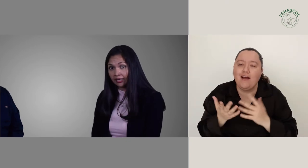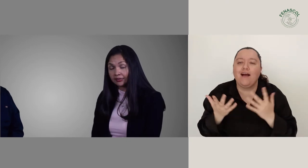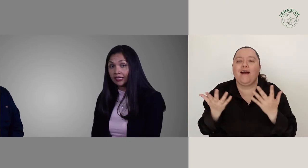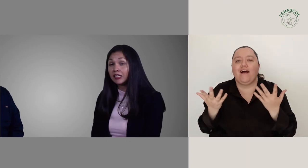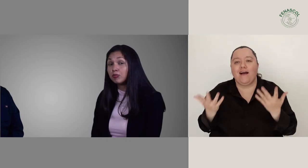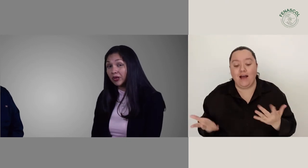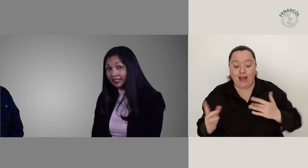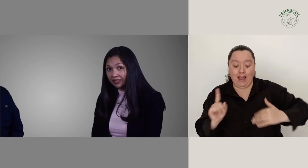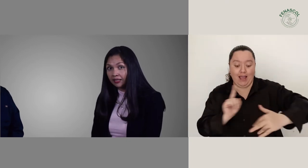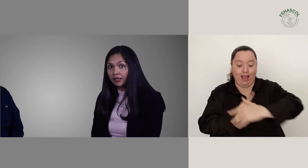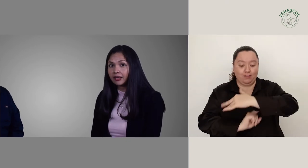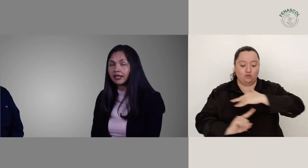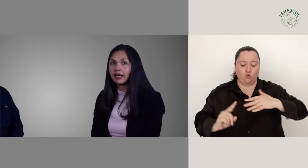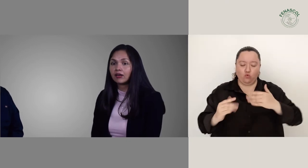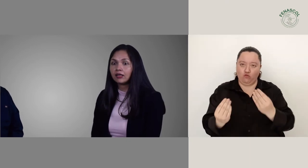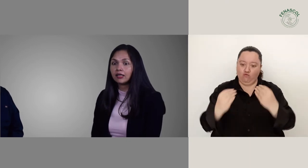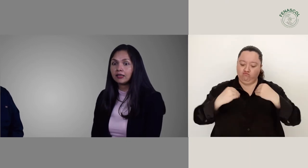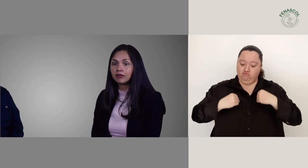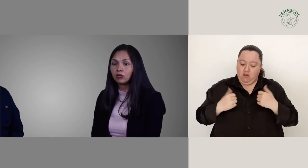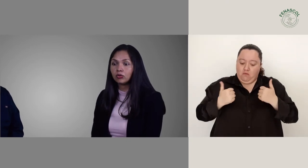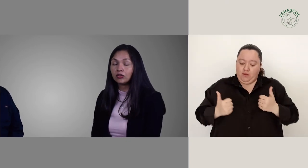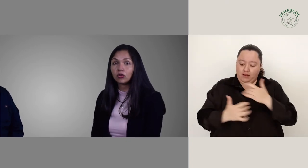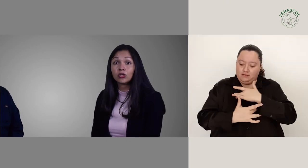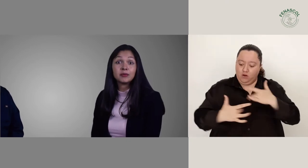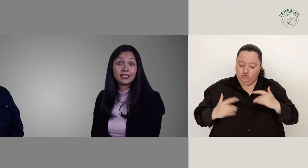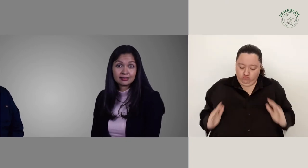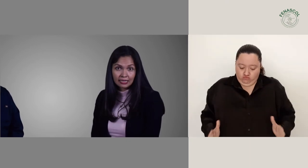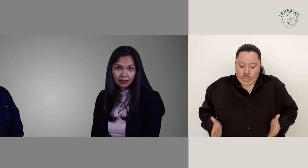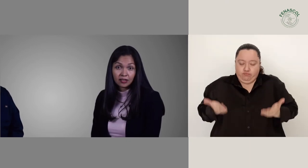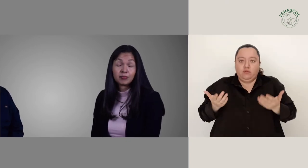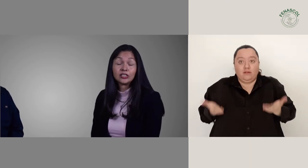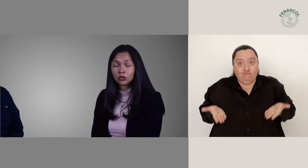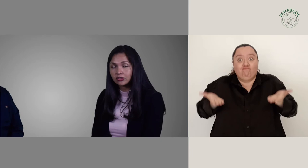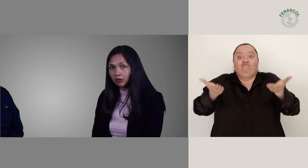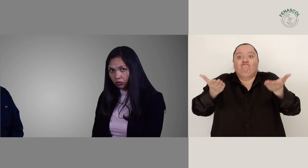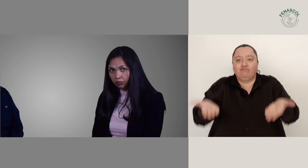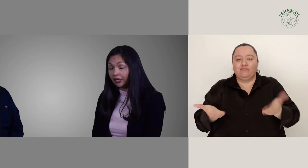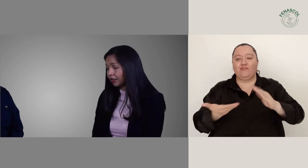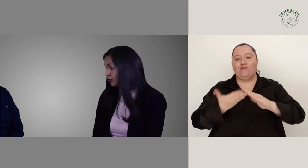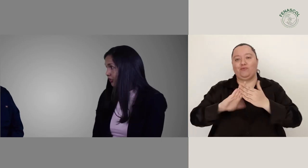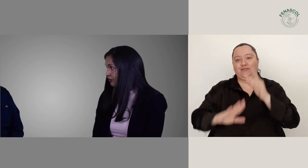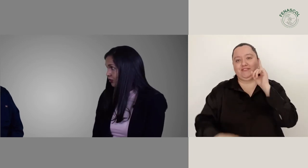y por ende crear un entorno de bienestar y de mayor salud para la comunidad sorda.